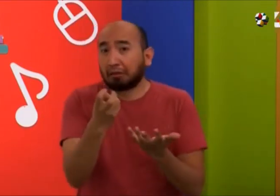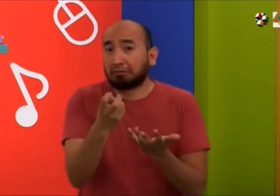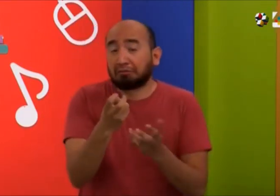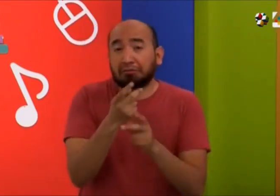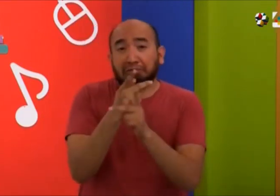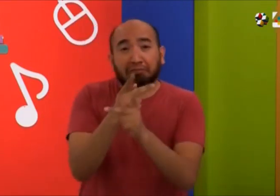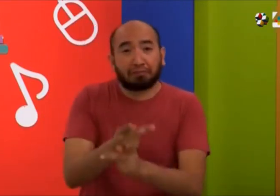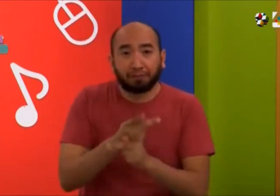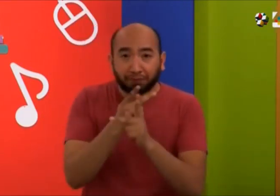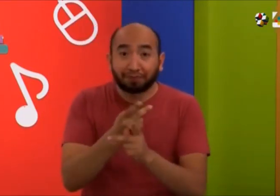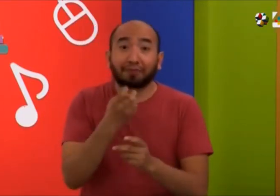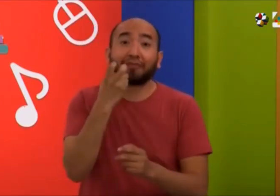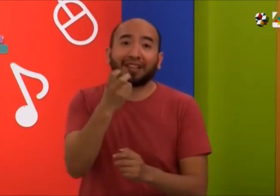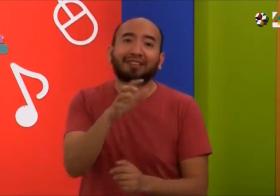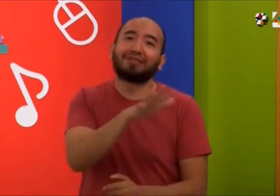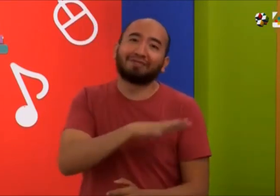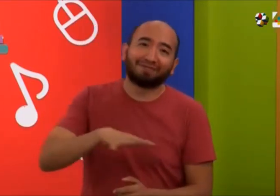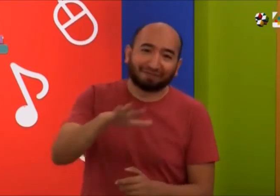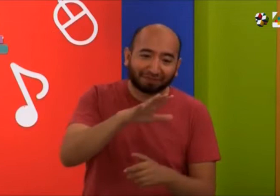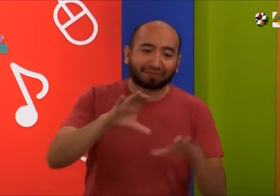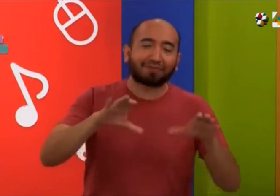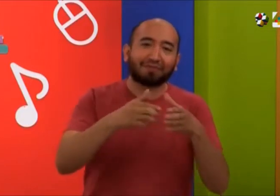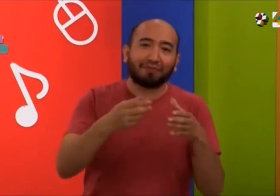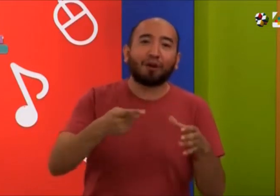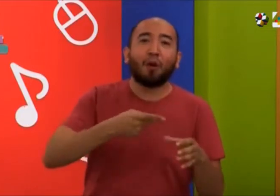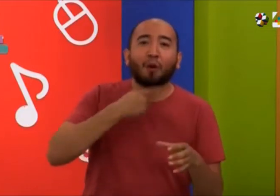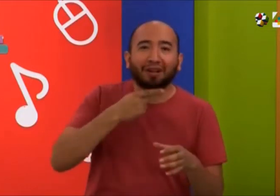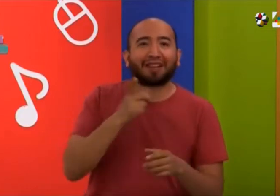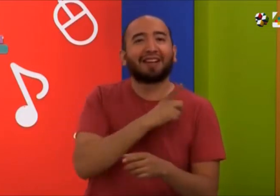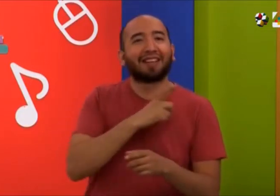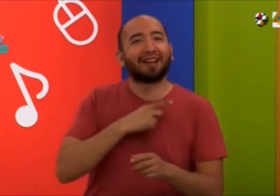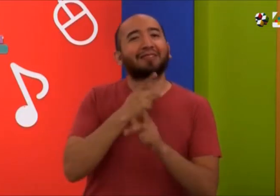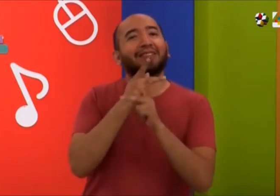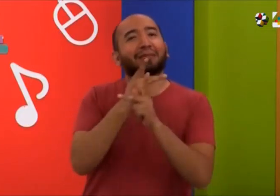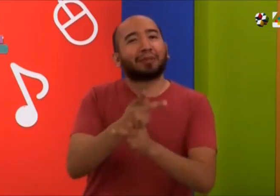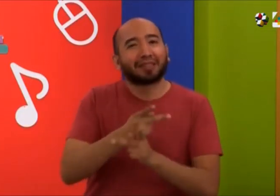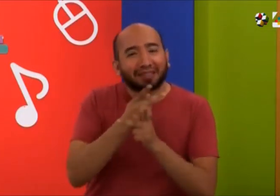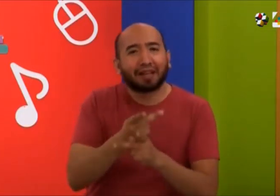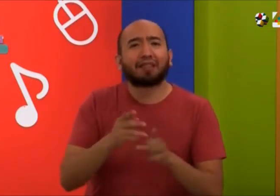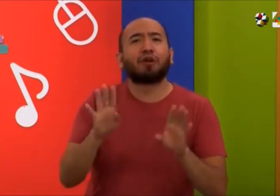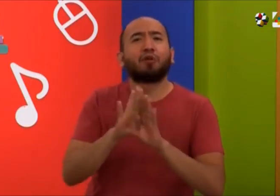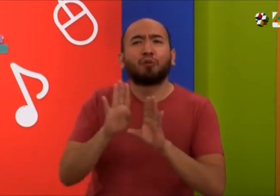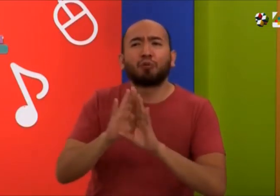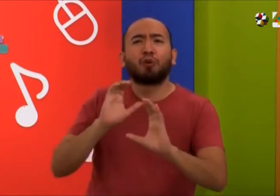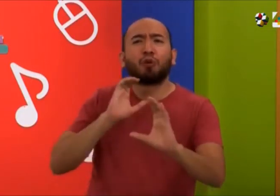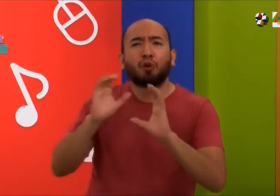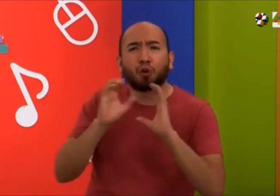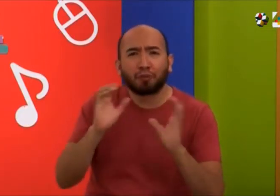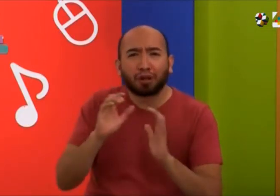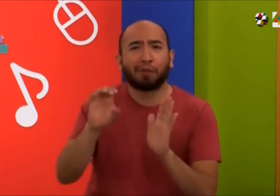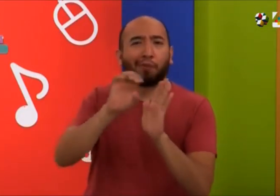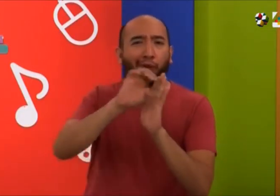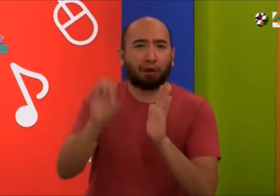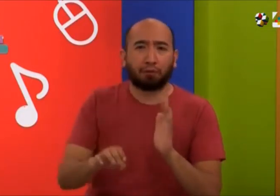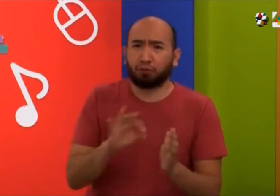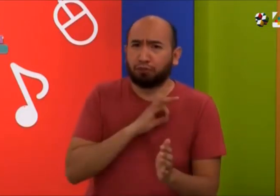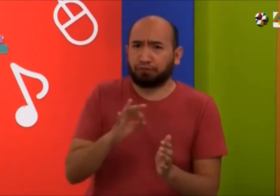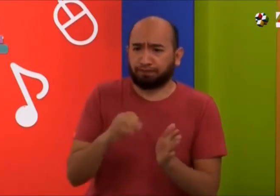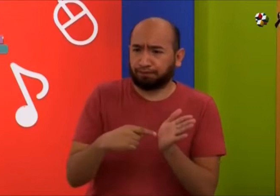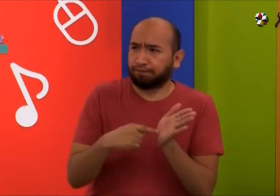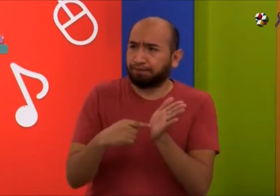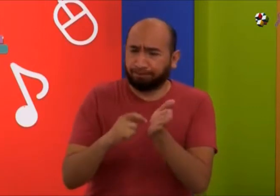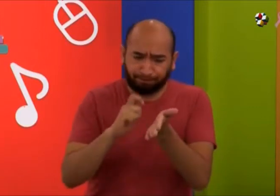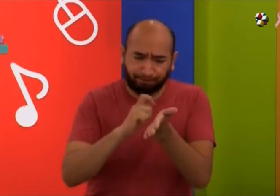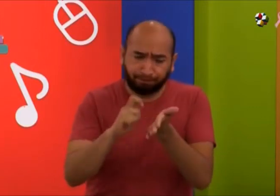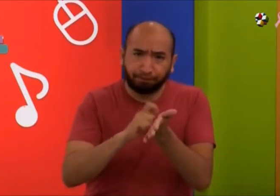sordo, pero puedes irte por acá, gracias. Es importante tener paciencia. La comunidad oyente debe de tener paciencia para buscar